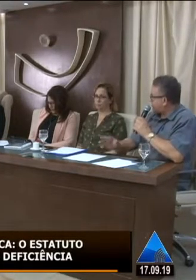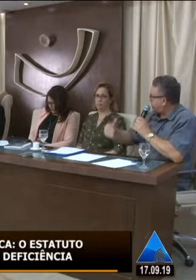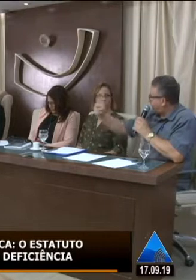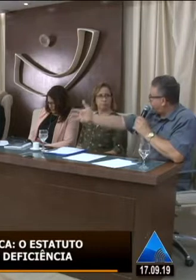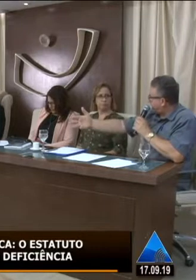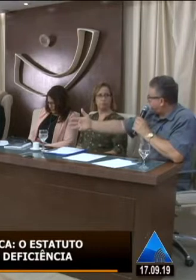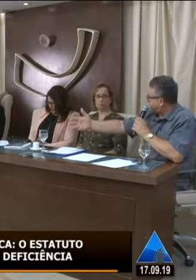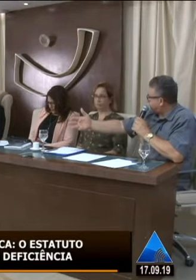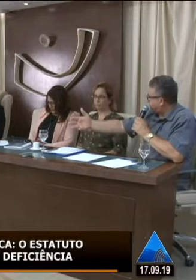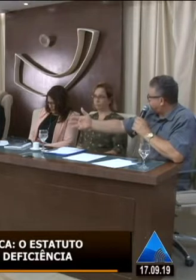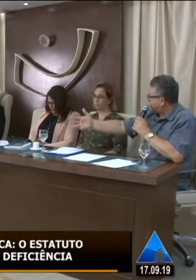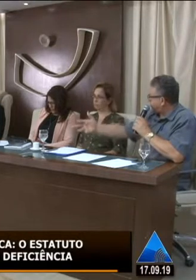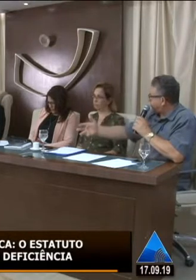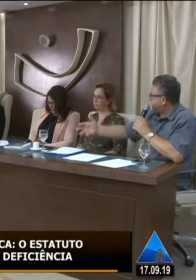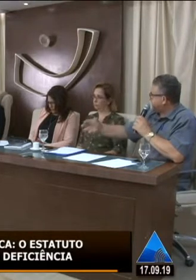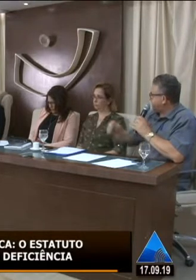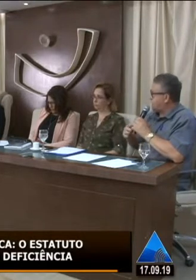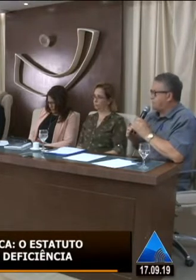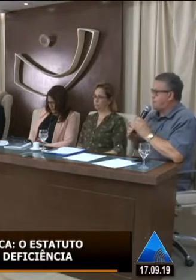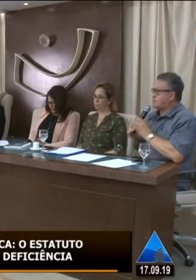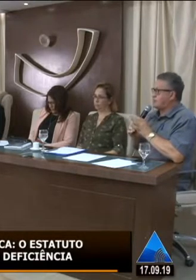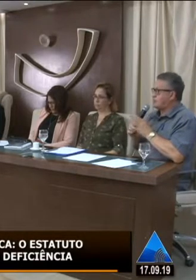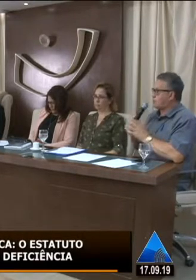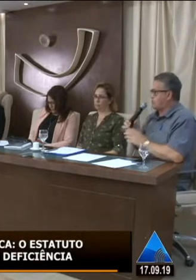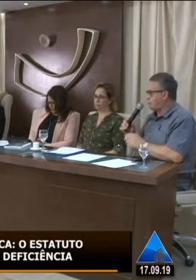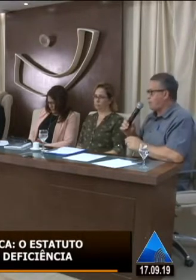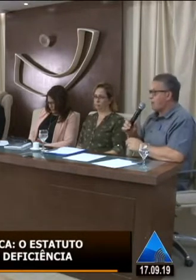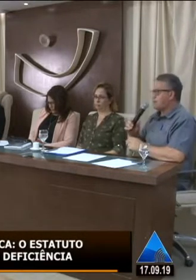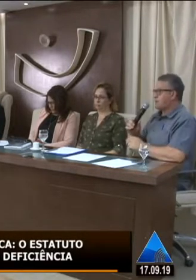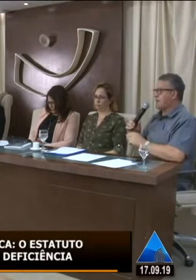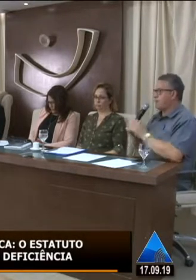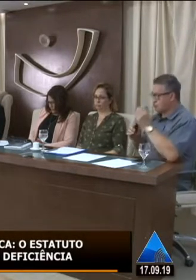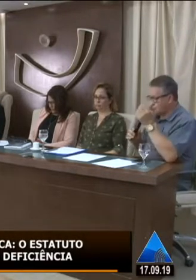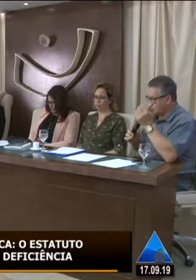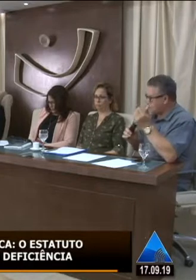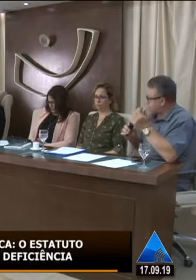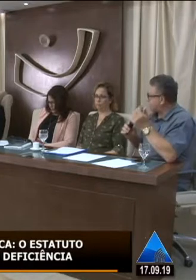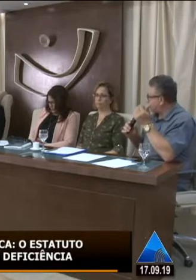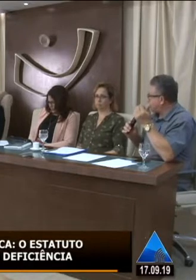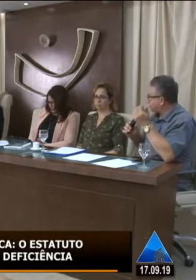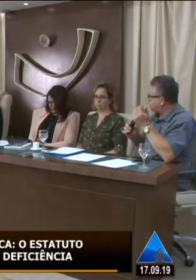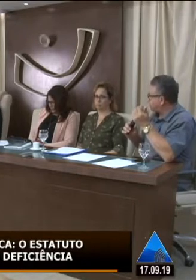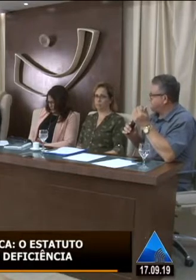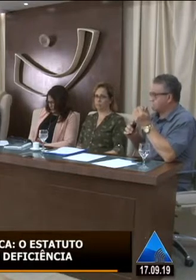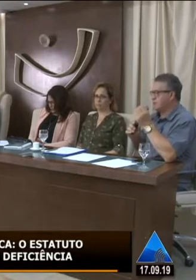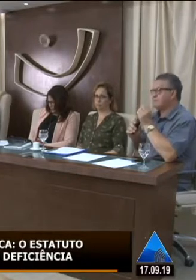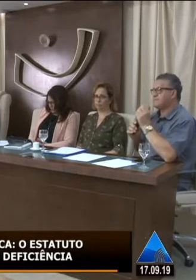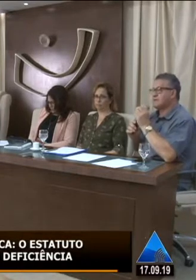documento maior é a Lei Brasileira de Inclusão e a Lei Brasileira de Inclusão que é fruto do Estatuto